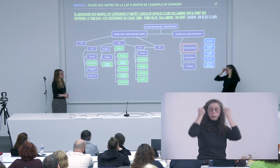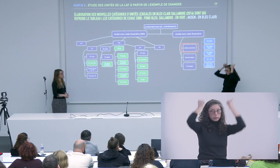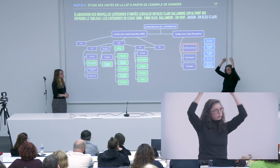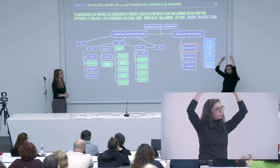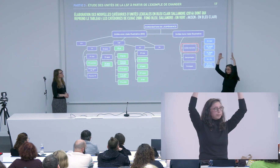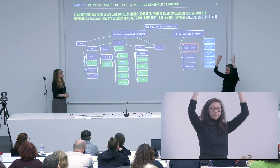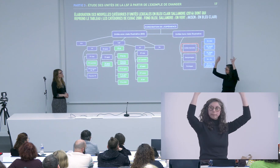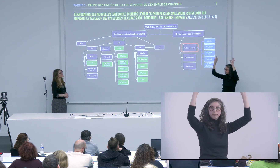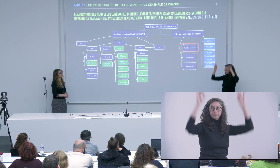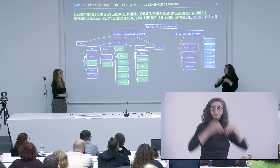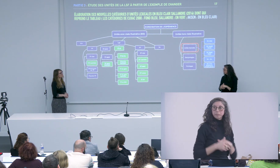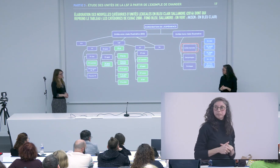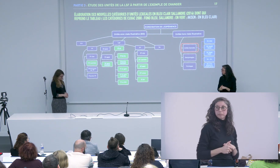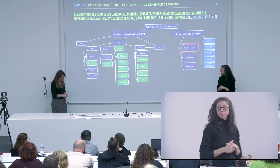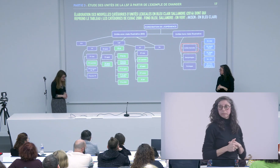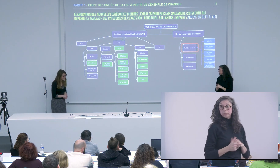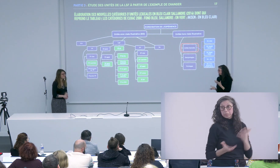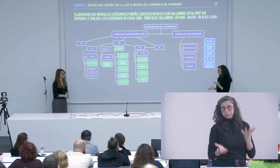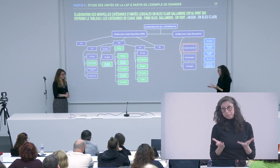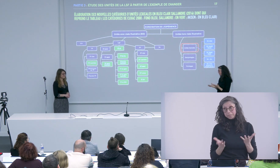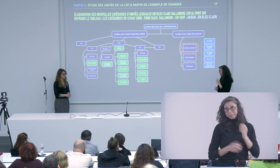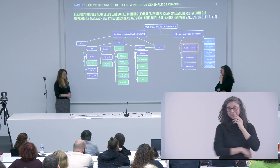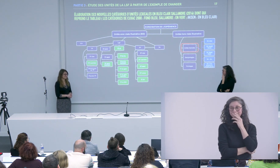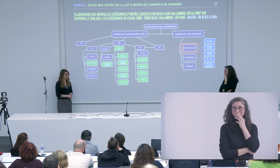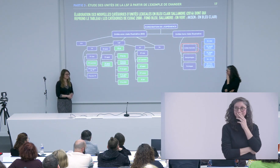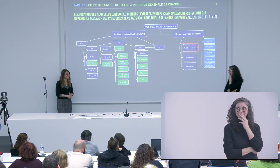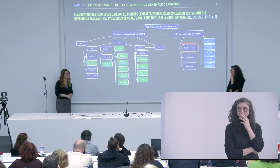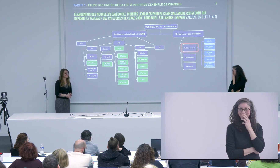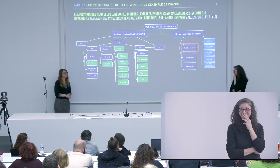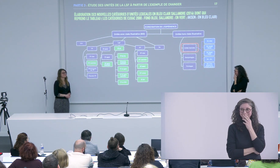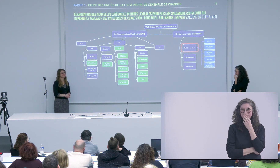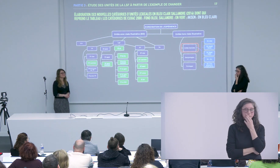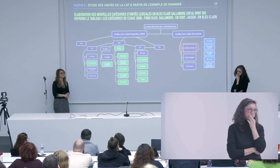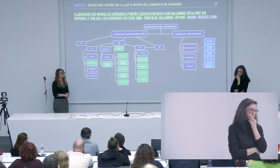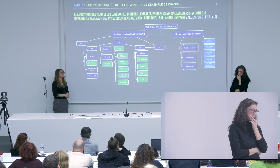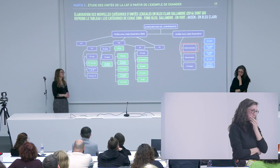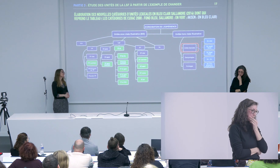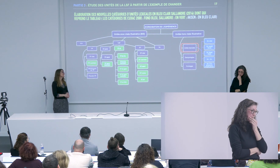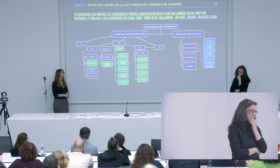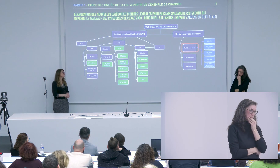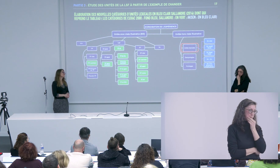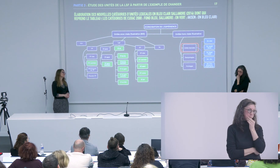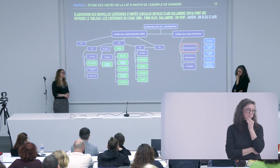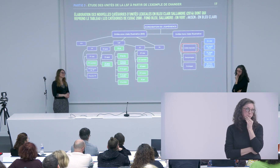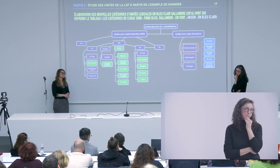justement d'apporter une meilleure compréhension une meilleure représentation mentale visuelle pour les locuteurs